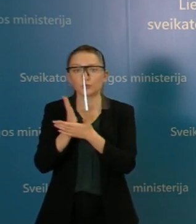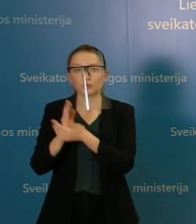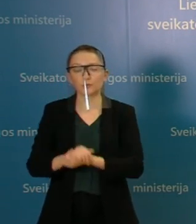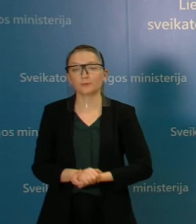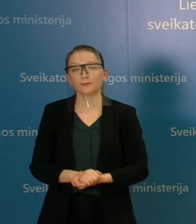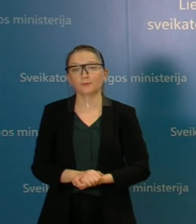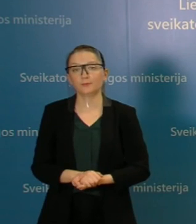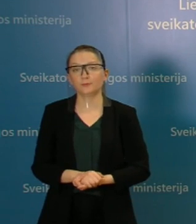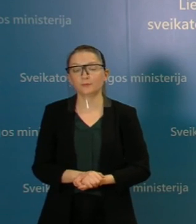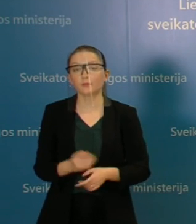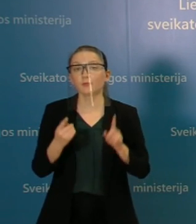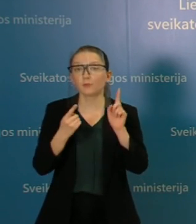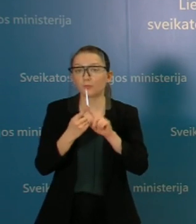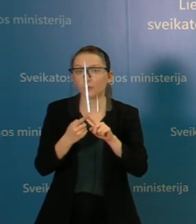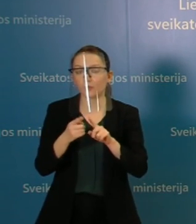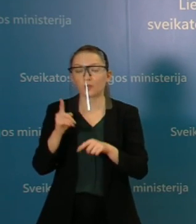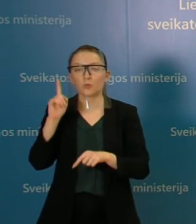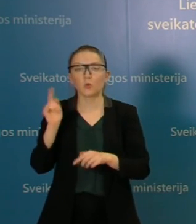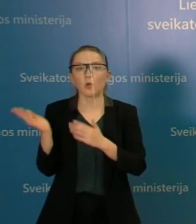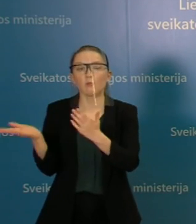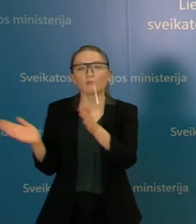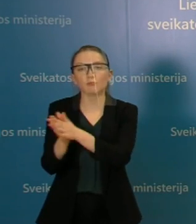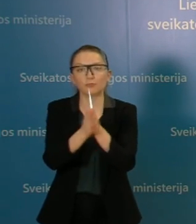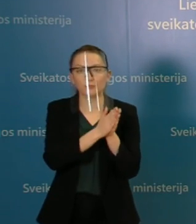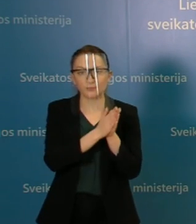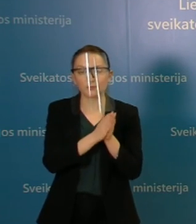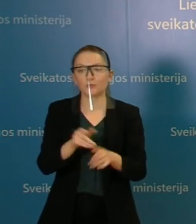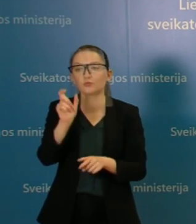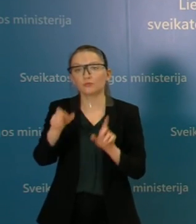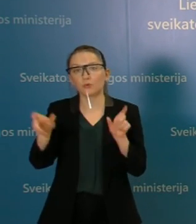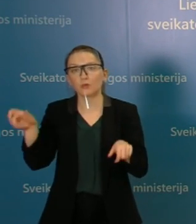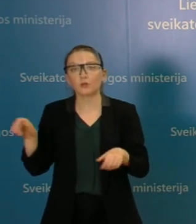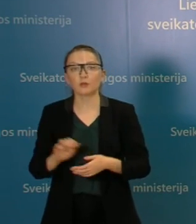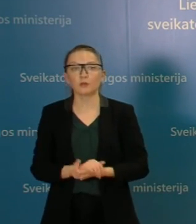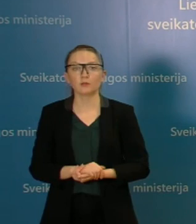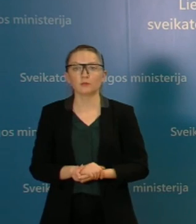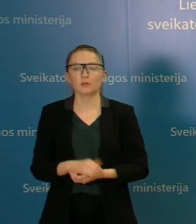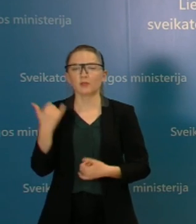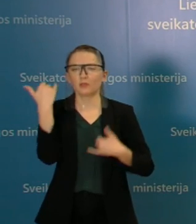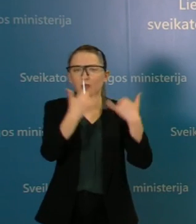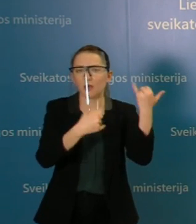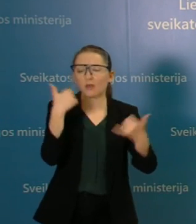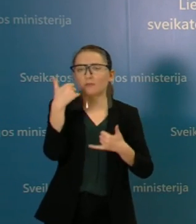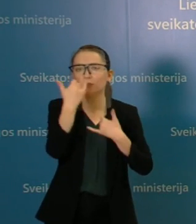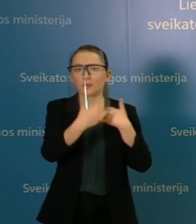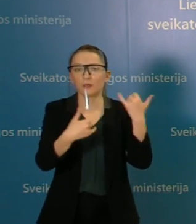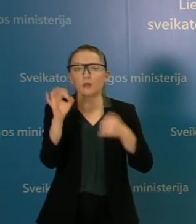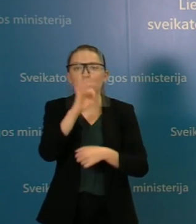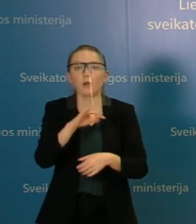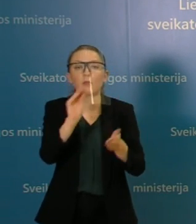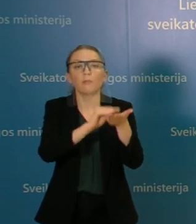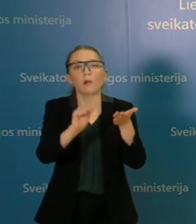pirmiausia, norim pakviesti ir paprašyti gyventojų neskambinti į karštą į liniją dėl